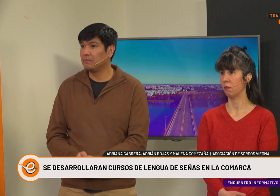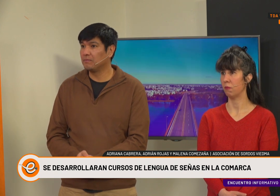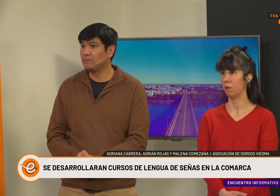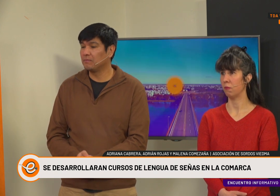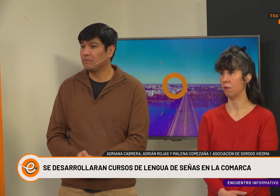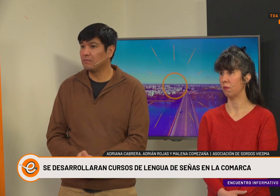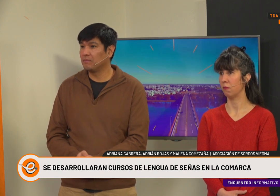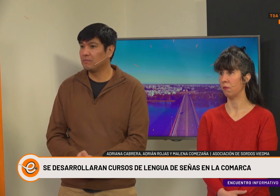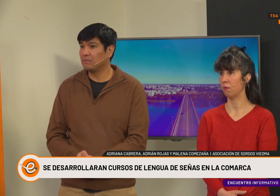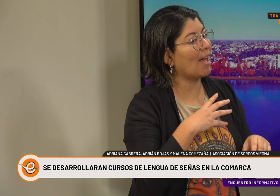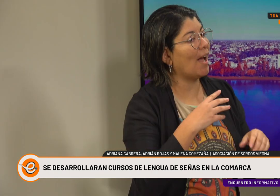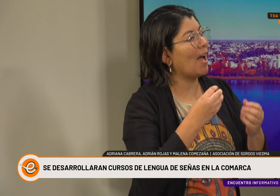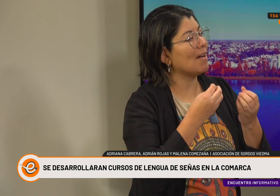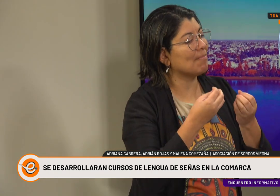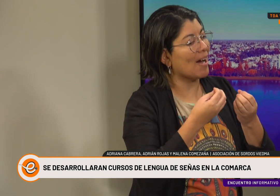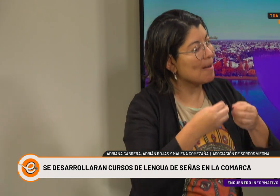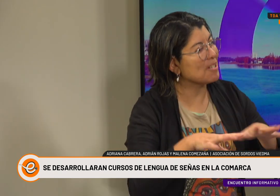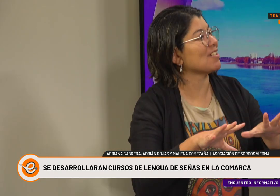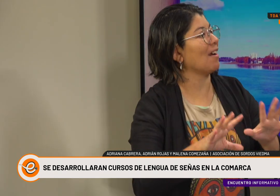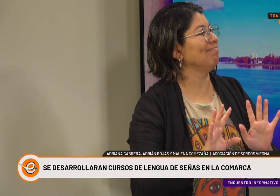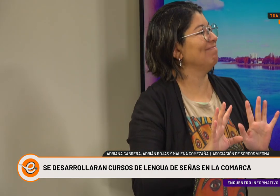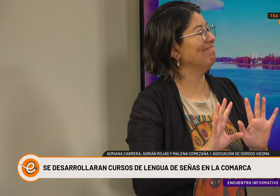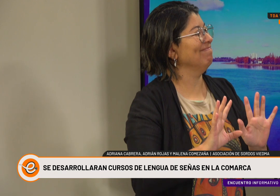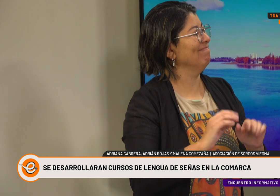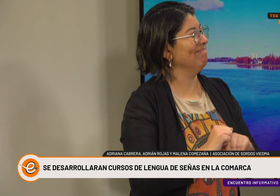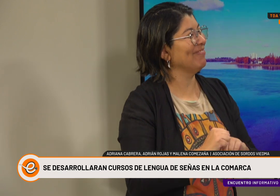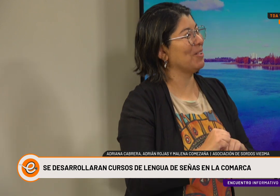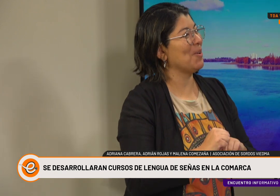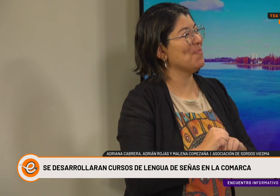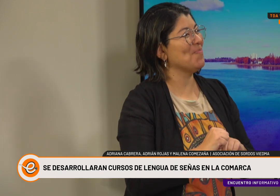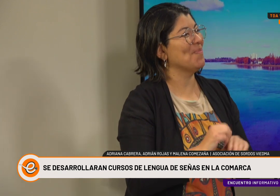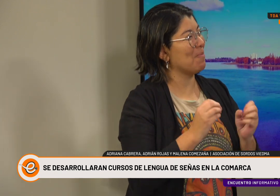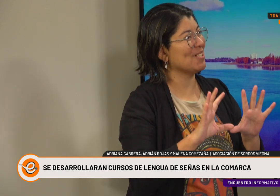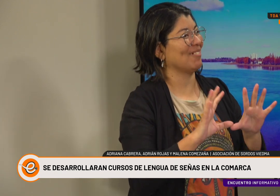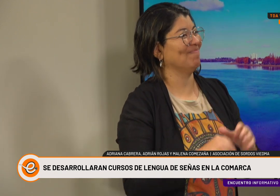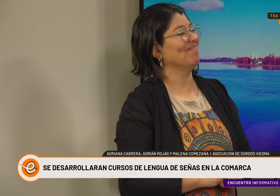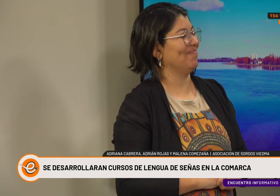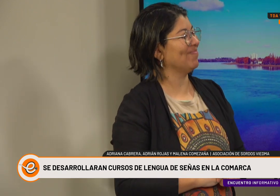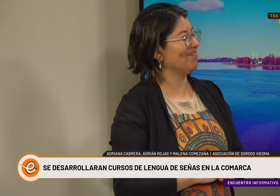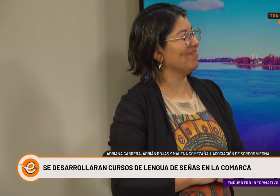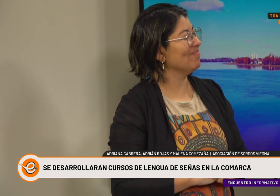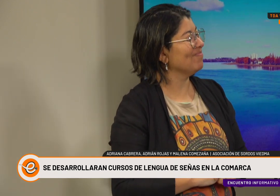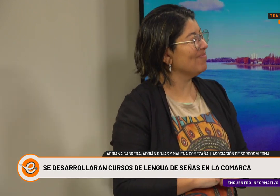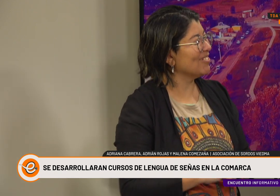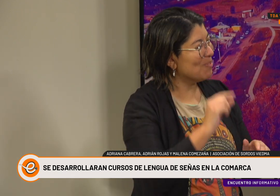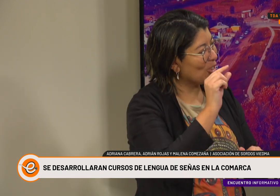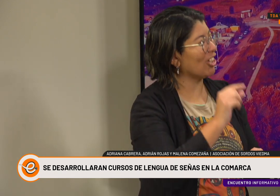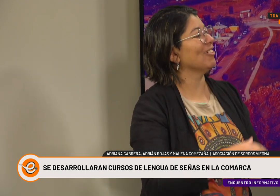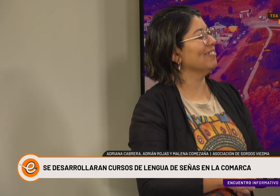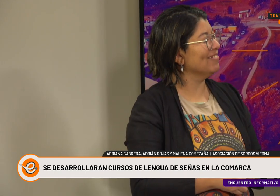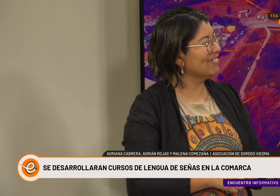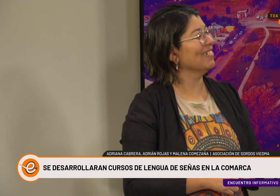más falta para empezar. Claro, falta todavía para poder empezar porque muy